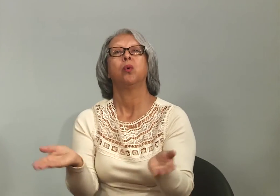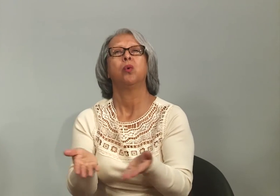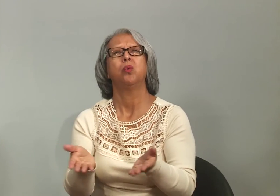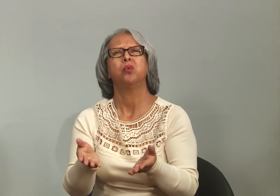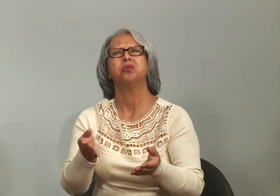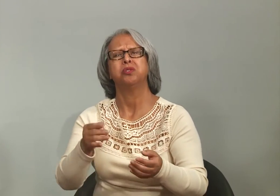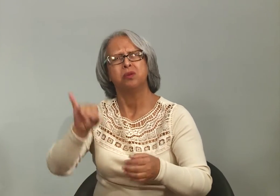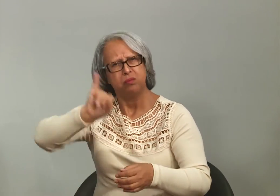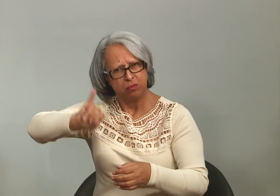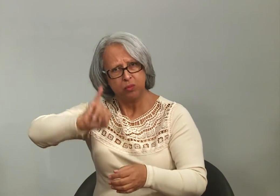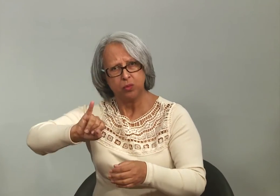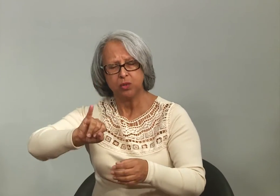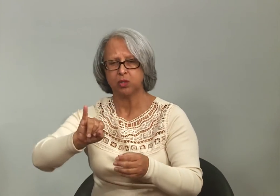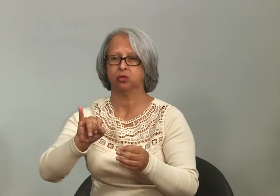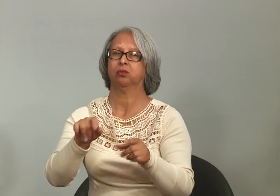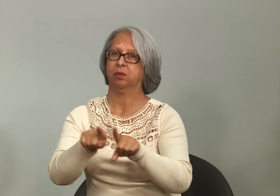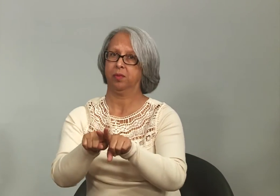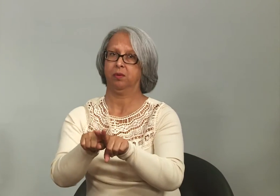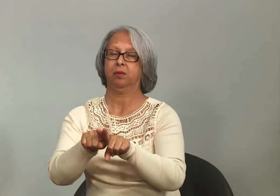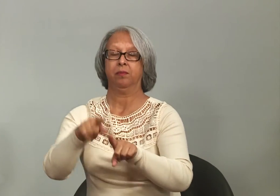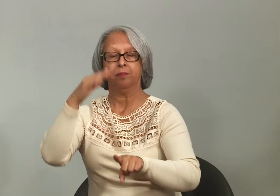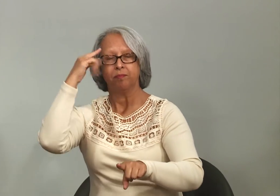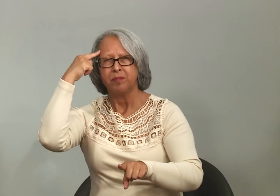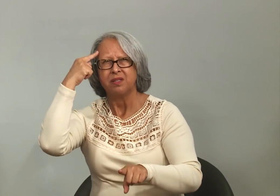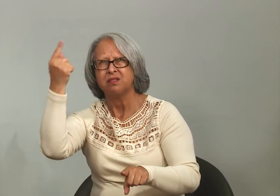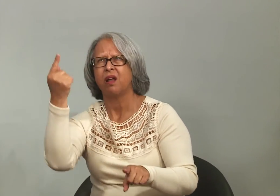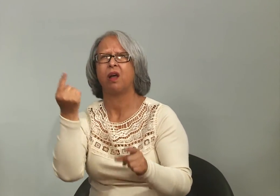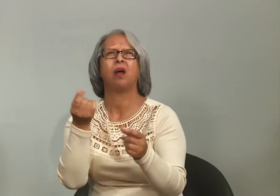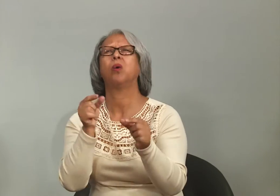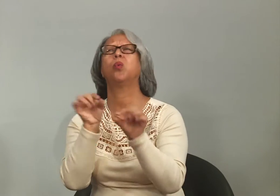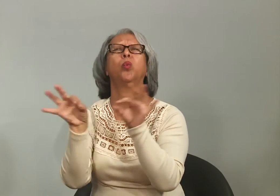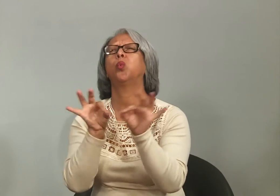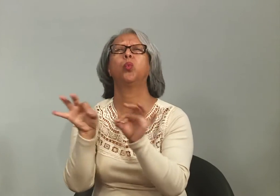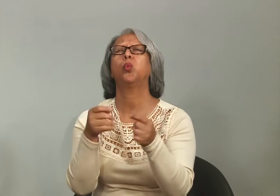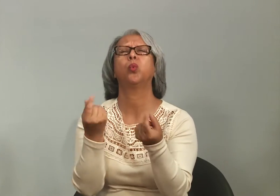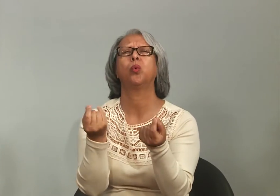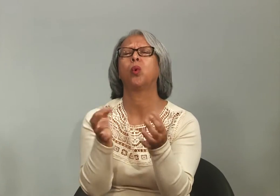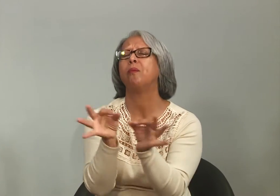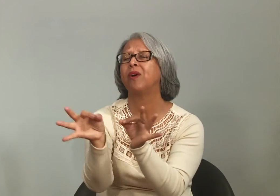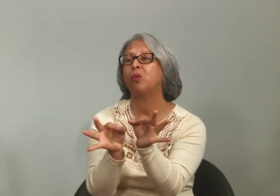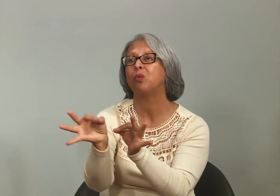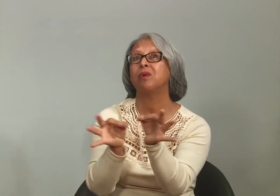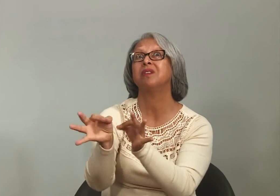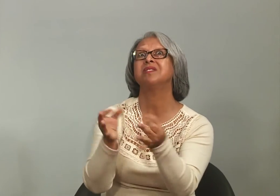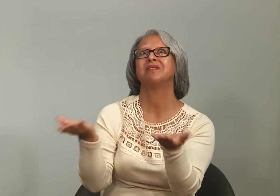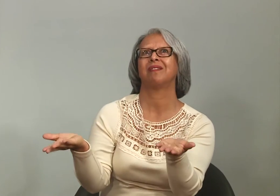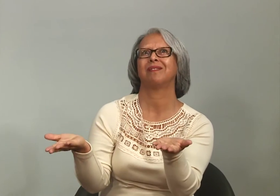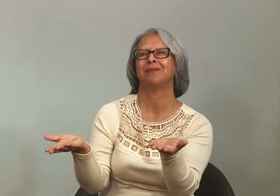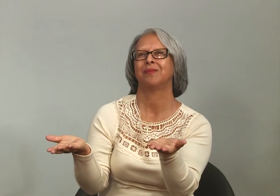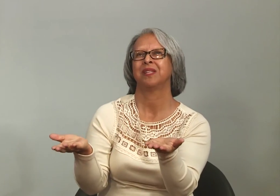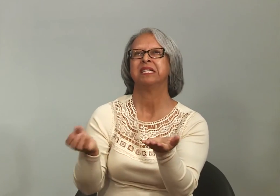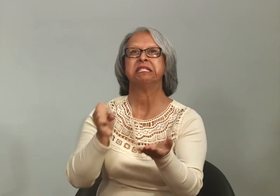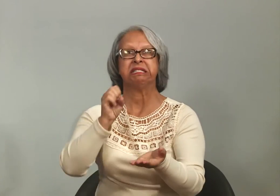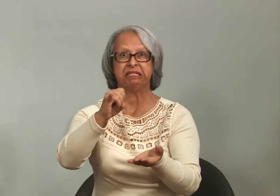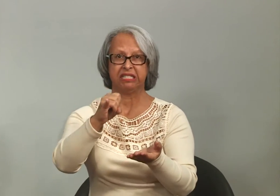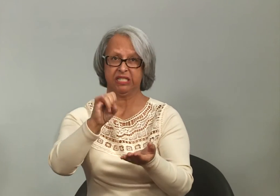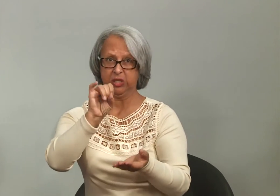que atualmente é um passo muito importante também, porque pensa a organizar, né, essas